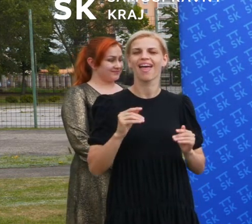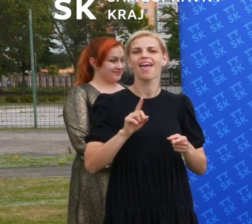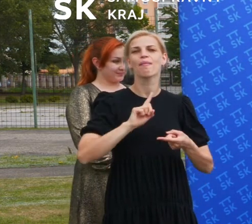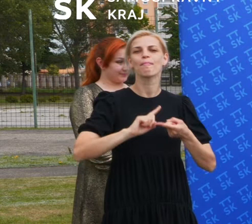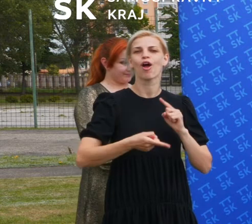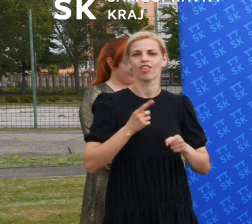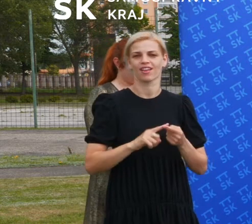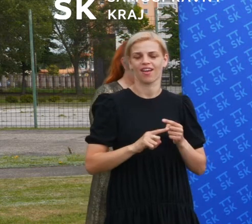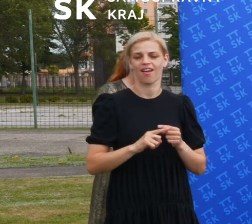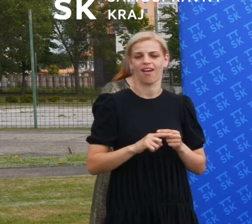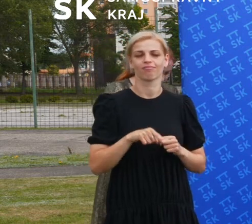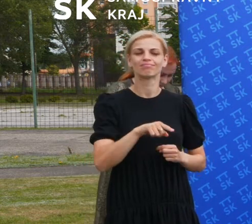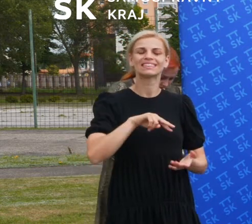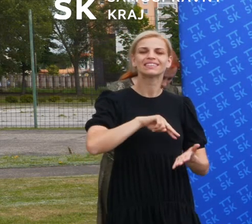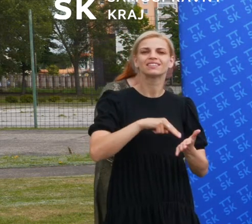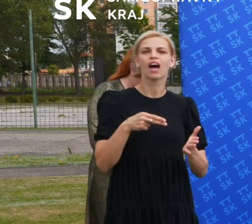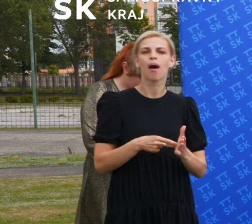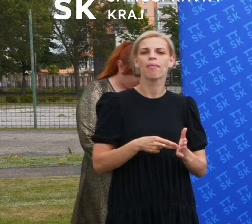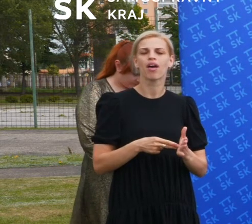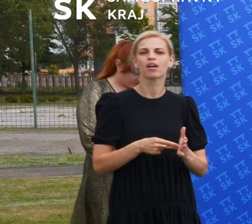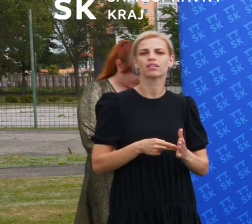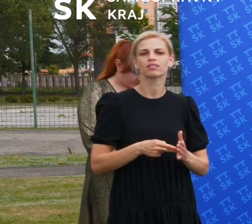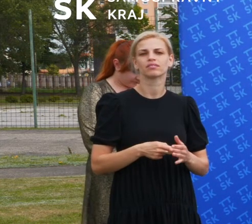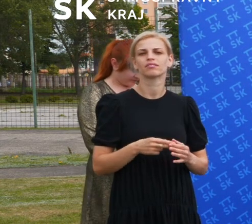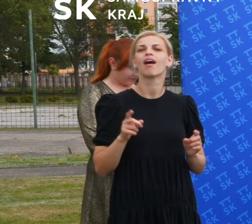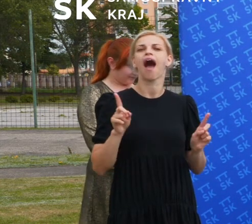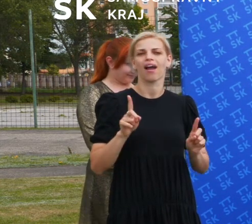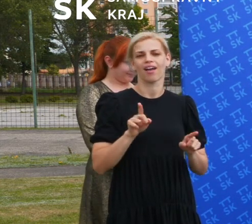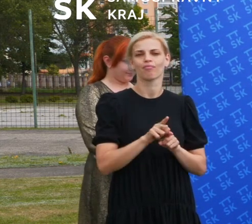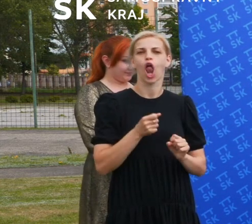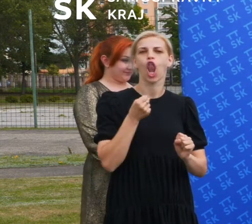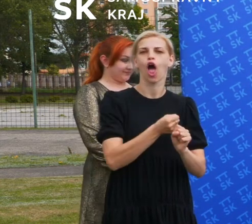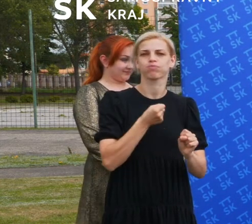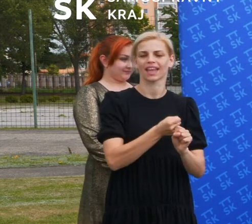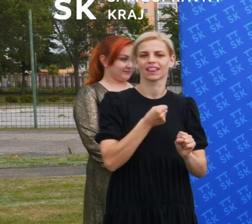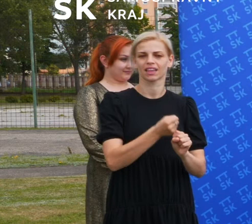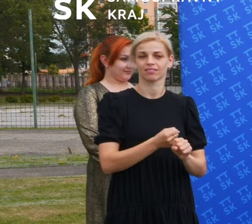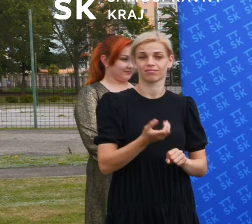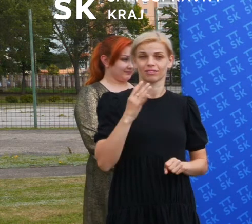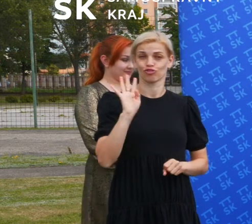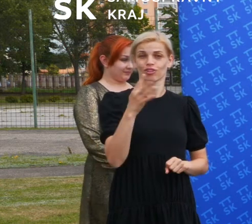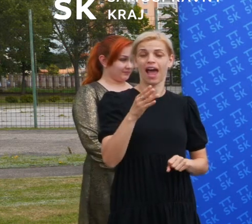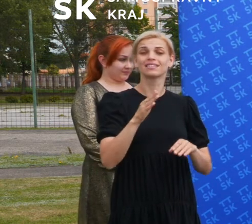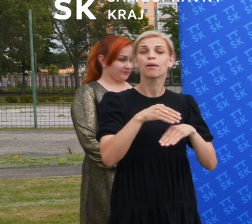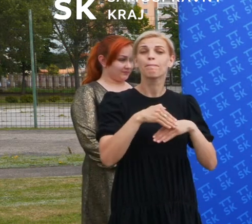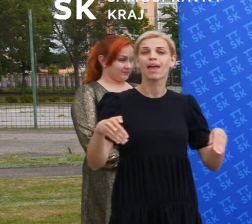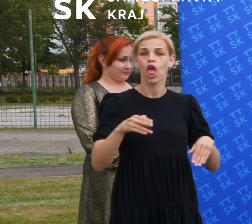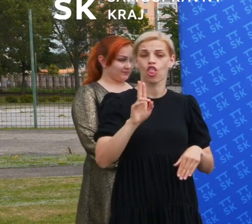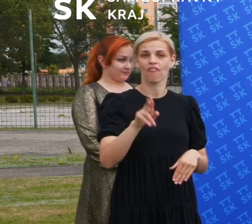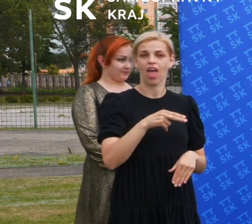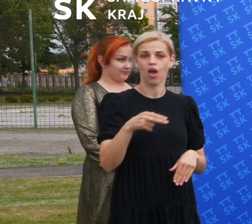Ten zámer bol, čiže z Vesi odrobil takú tú lobbystickú úlohu, čiže tých 14 miliónov eur pre